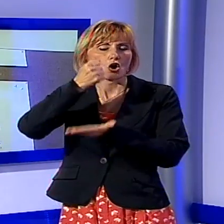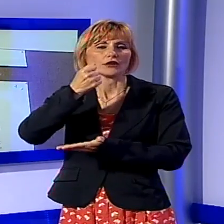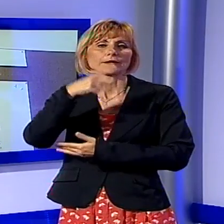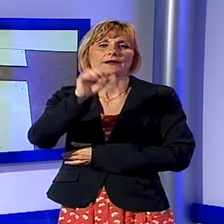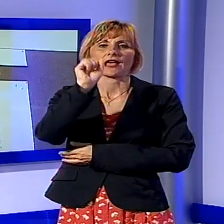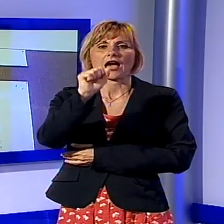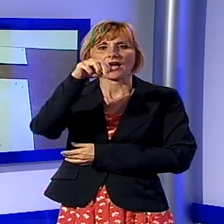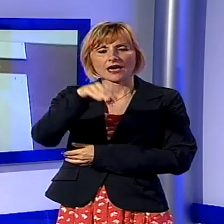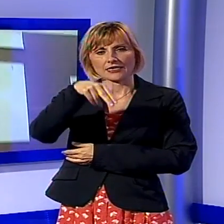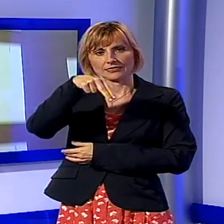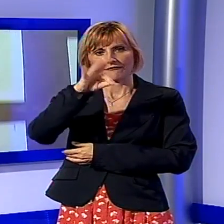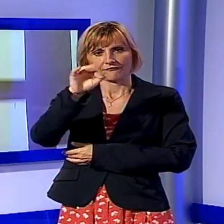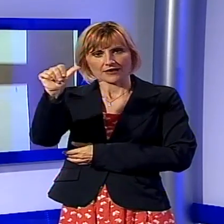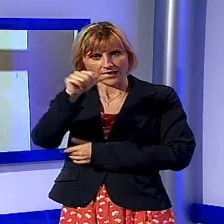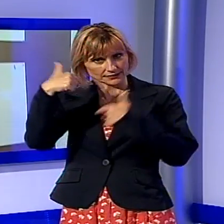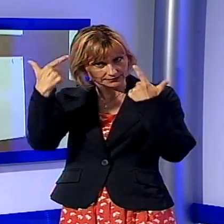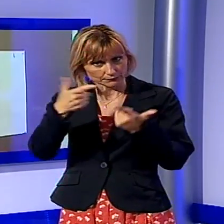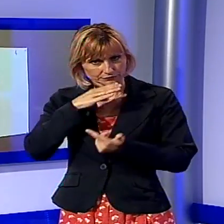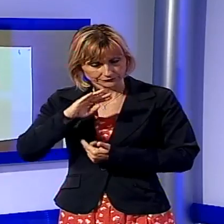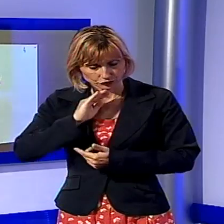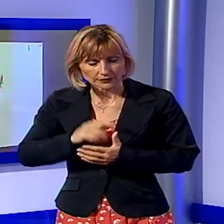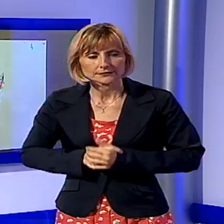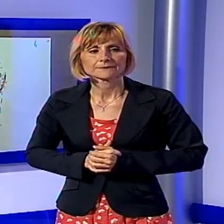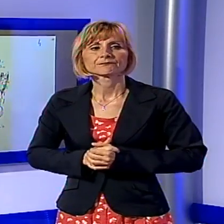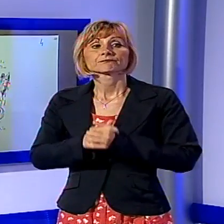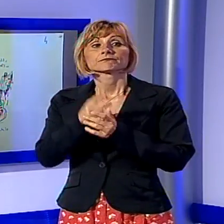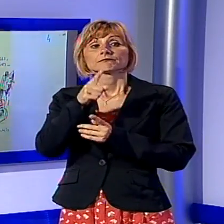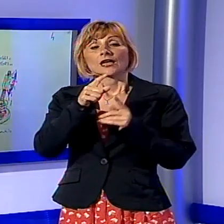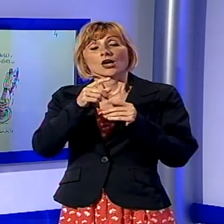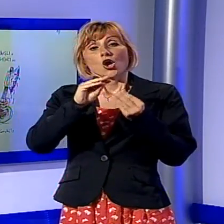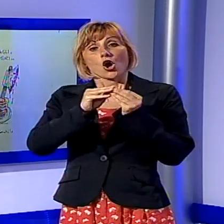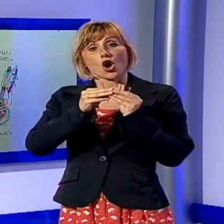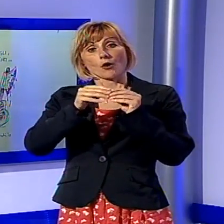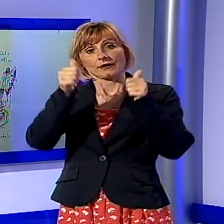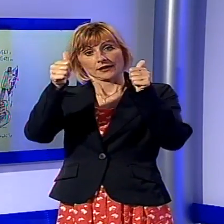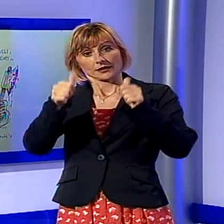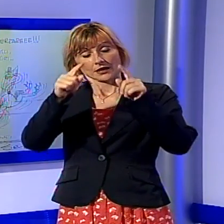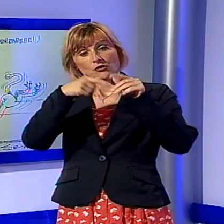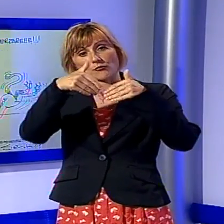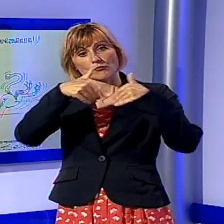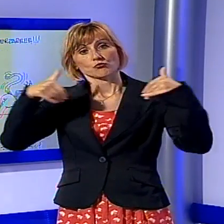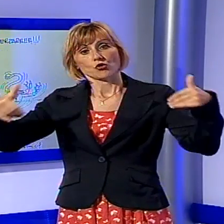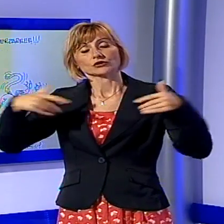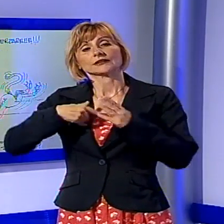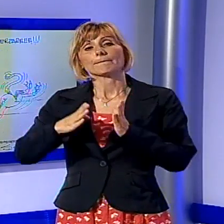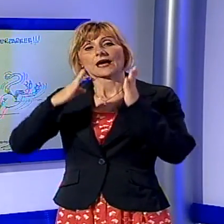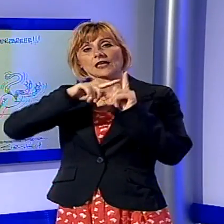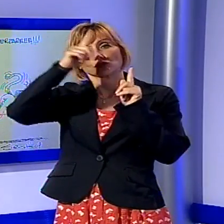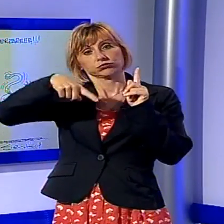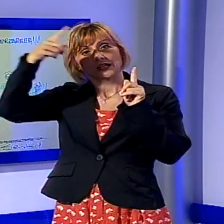opere, esposte sotto i portici di Palazzo Pretorio, verranno aggiudicate al miglior offerente durante un'asta benefica che si terrà